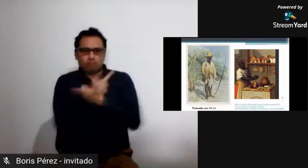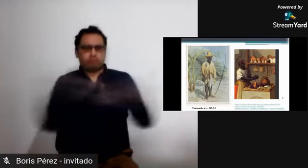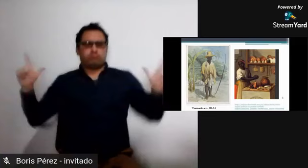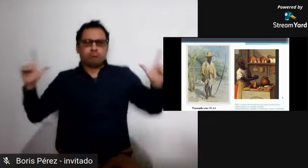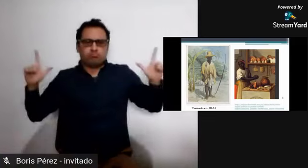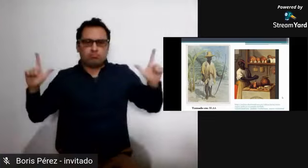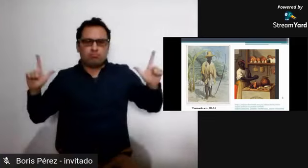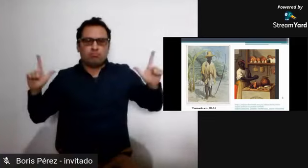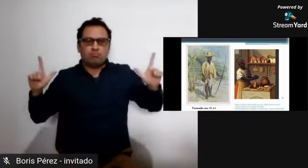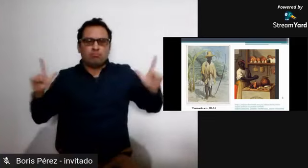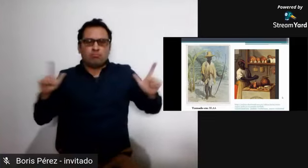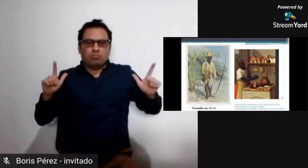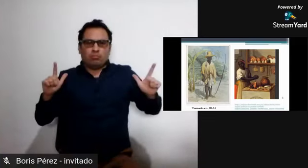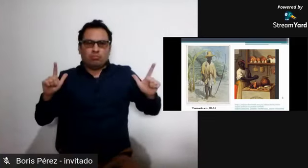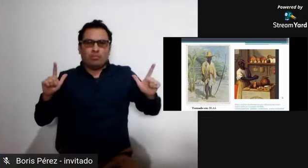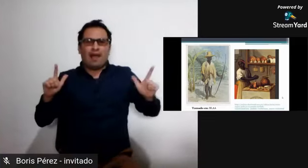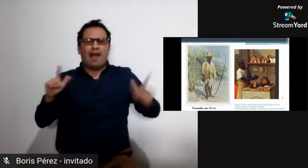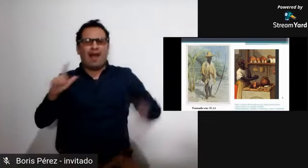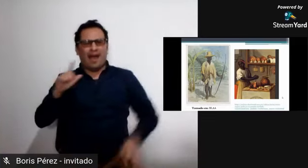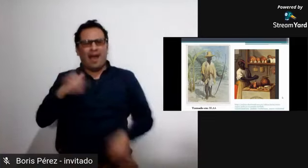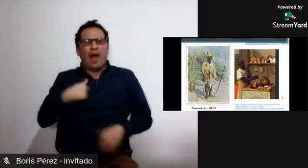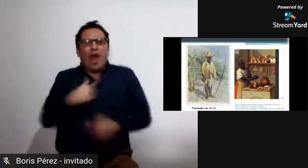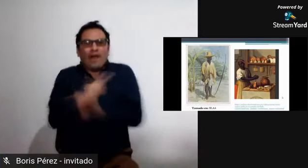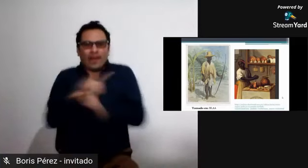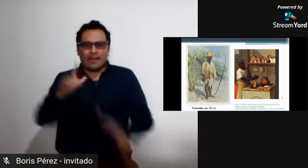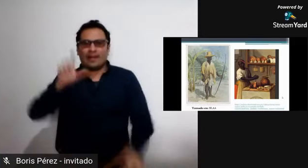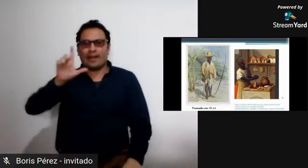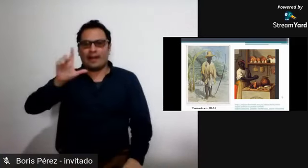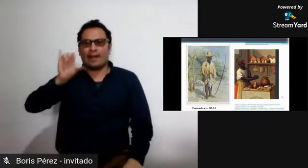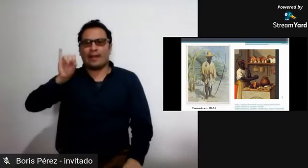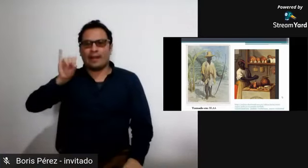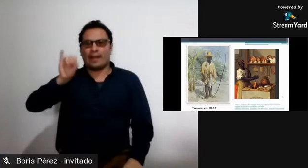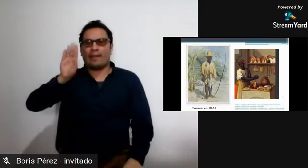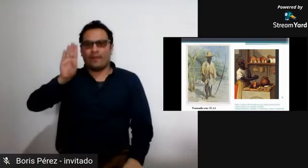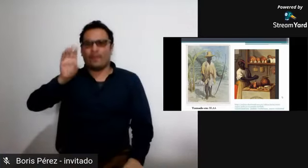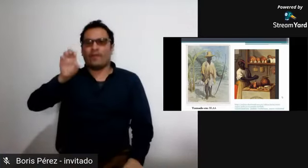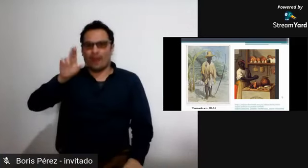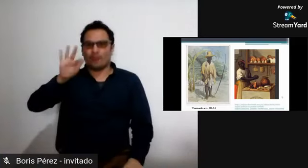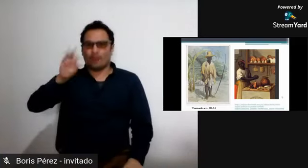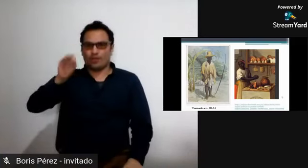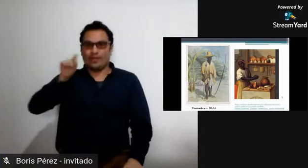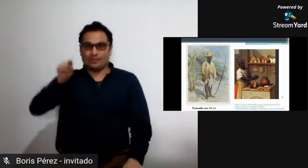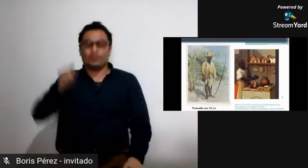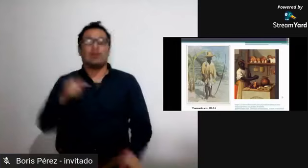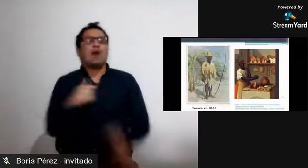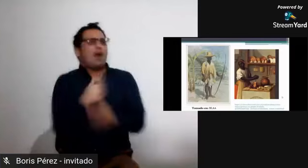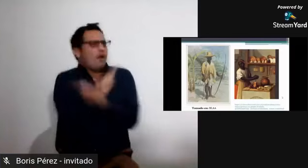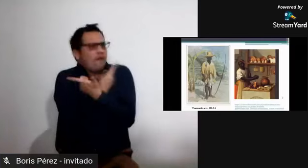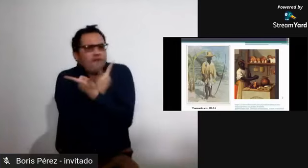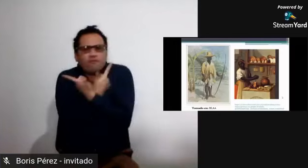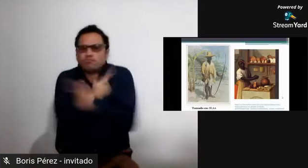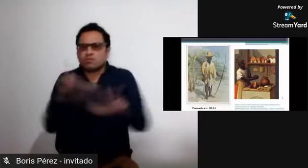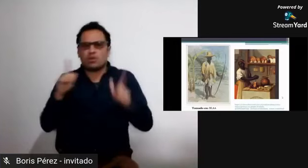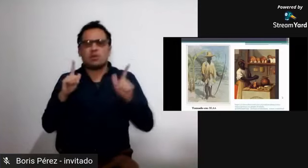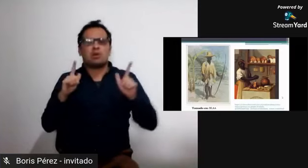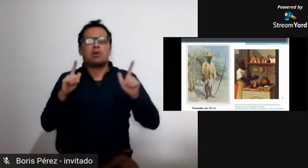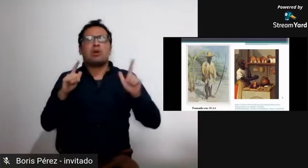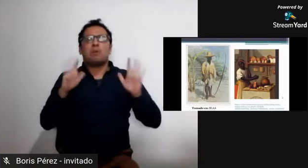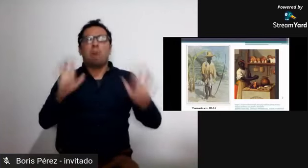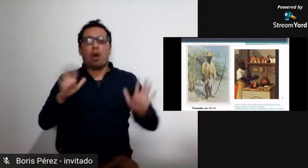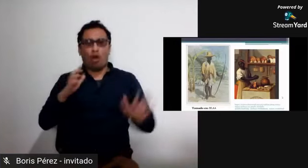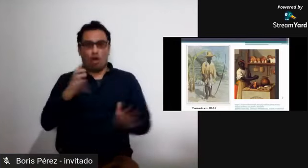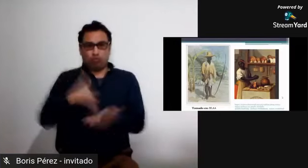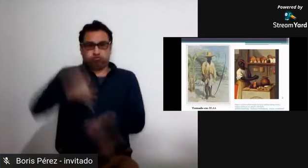ya la imagen de libertos si los libertos eran personas